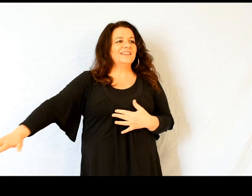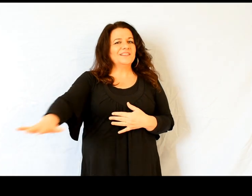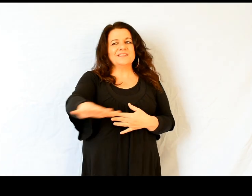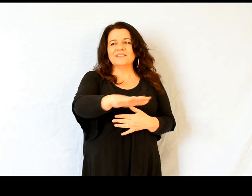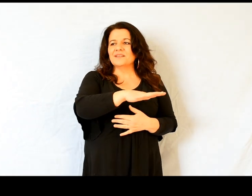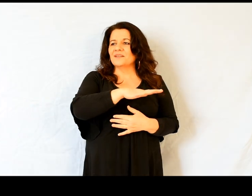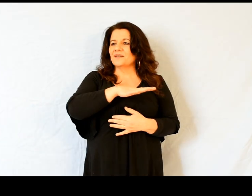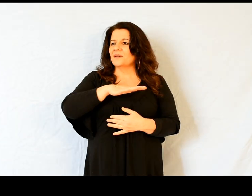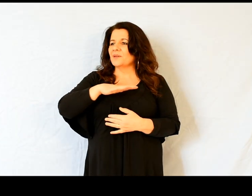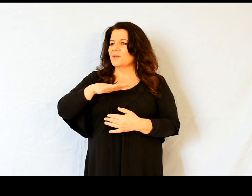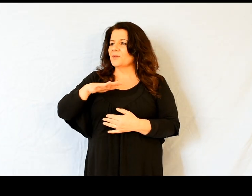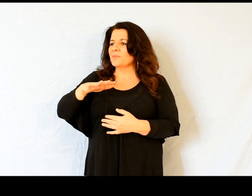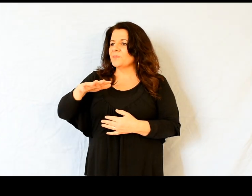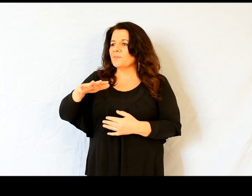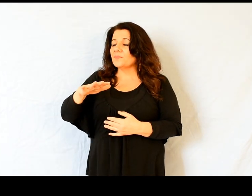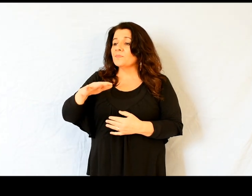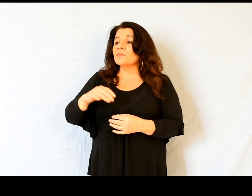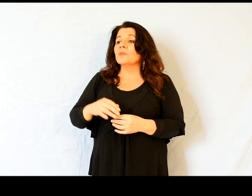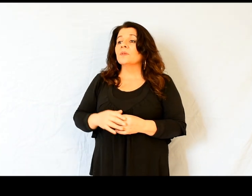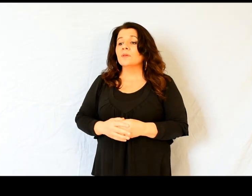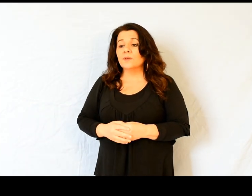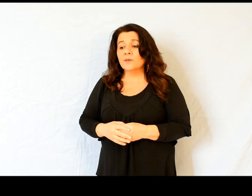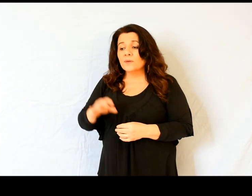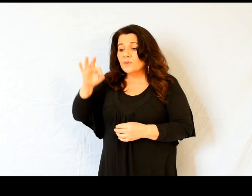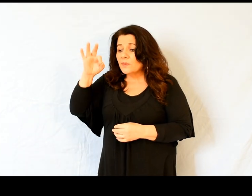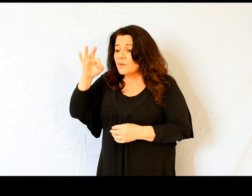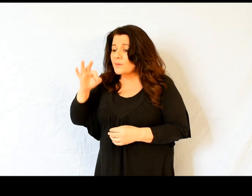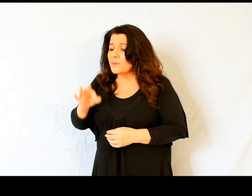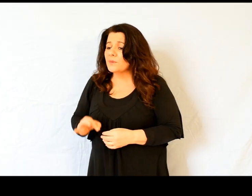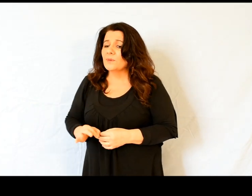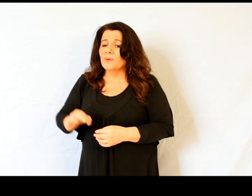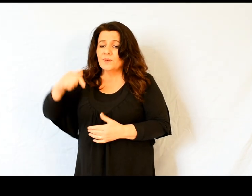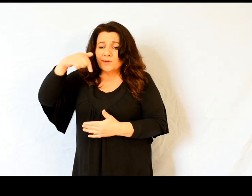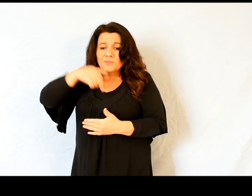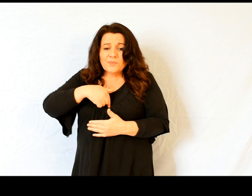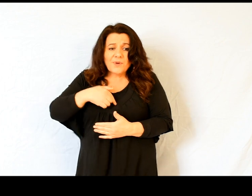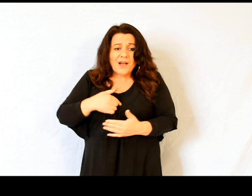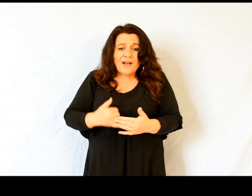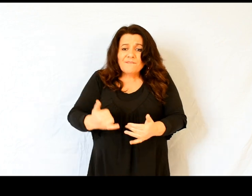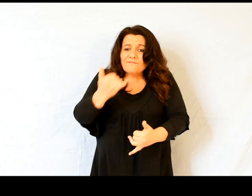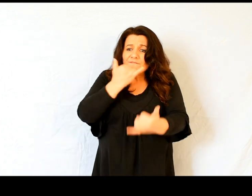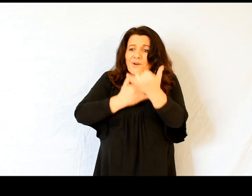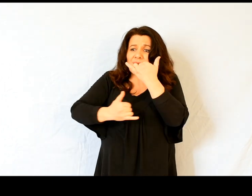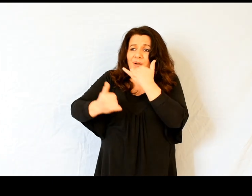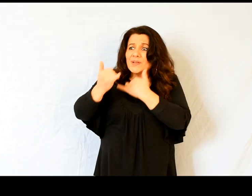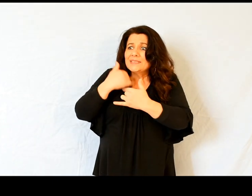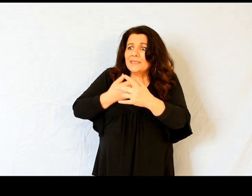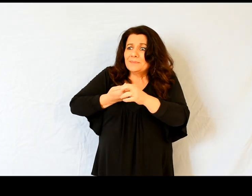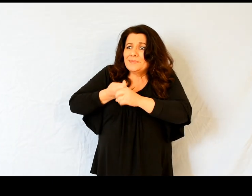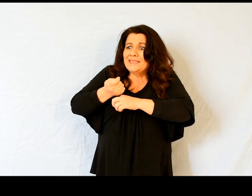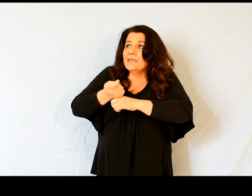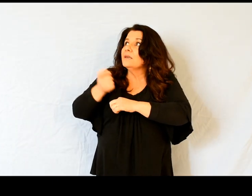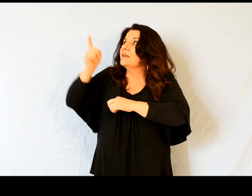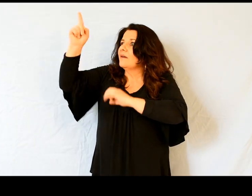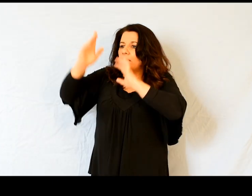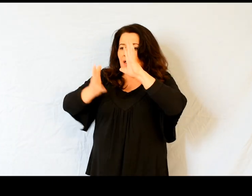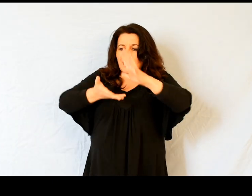Toi tu as enlevé l'offense de ma faute Que le Seigneur soit